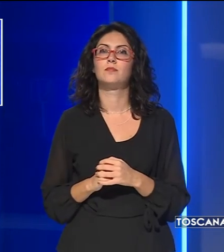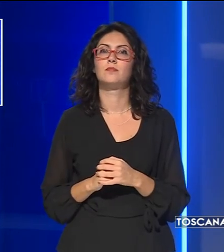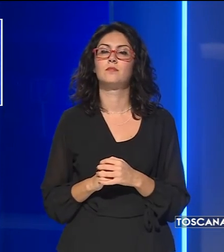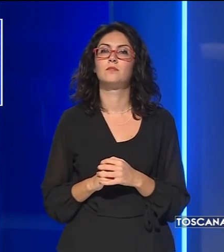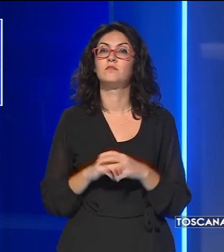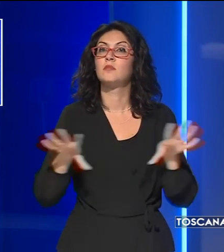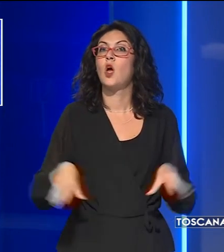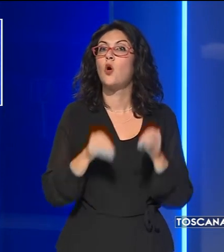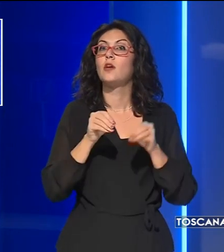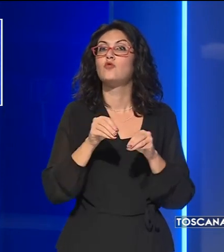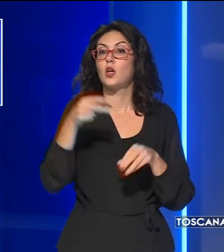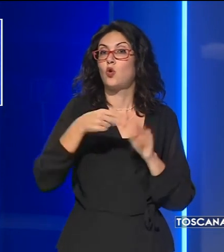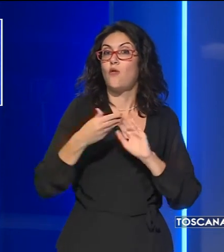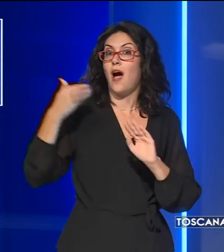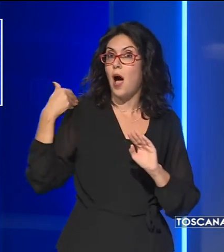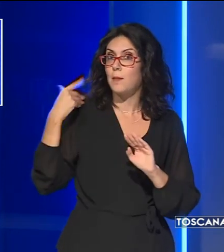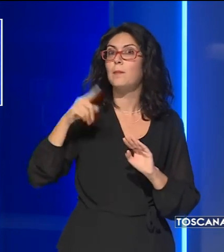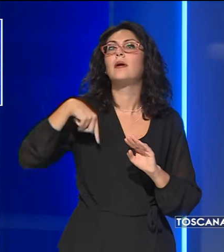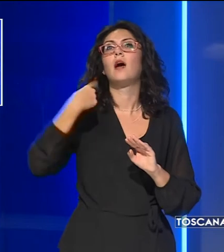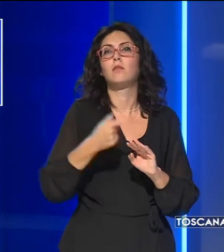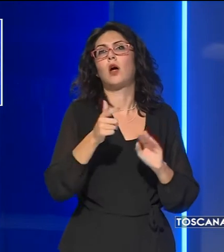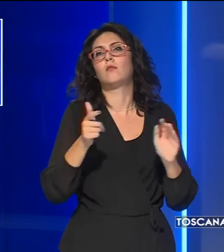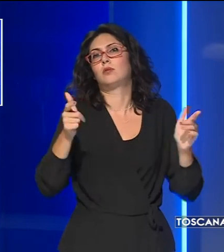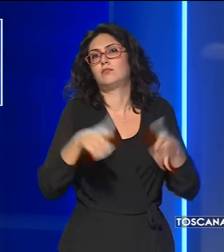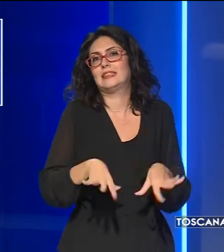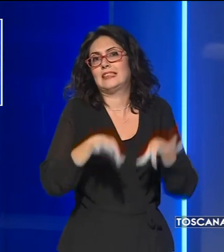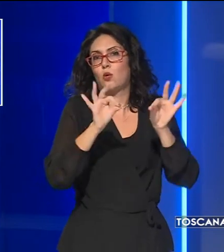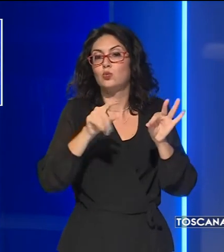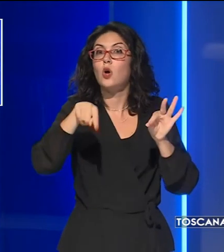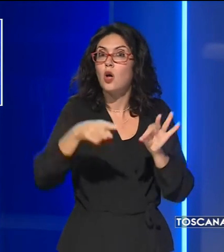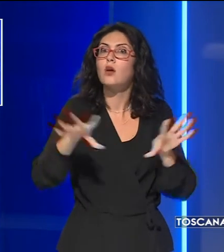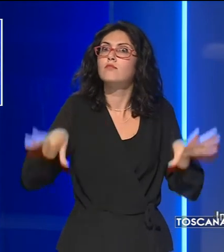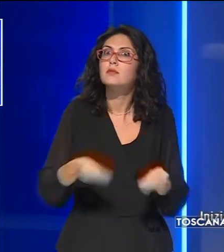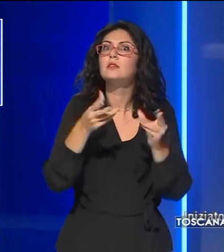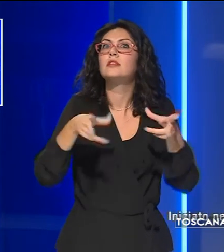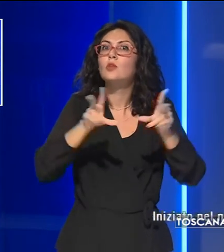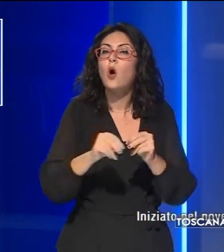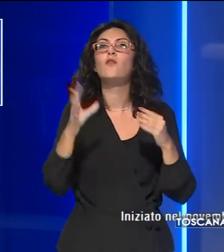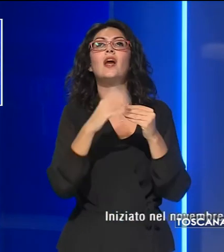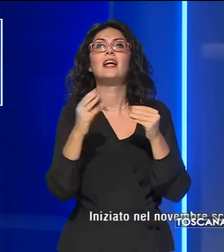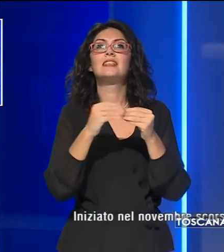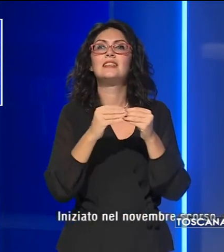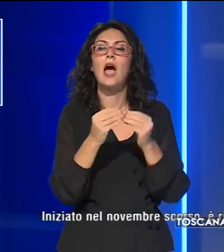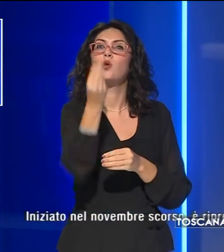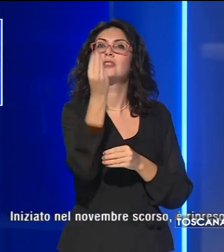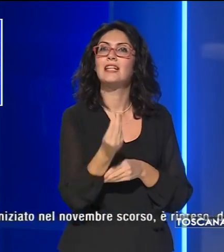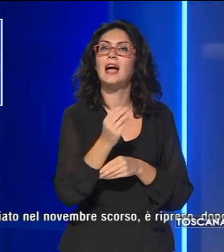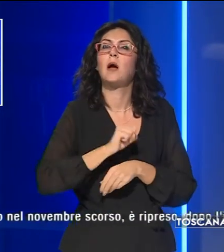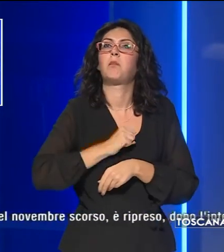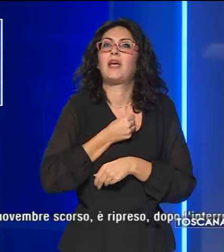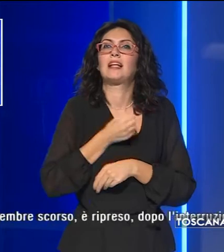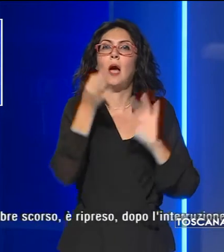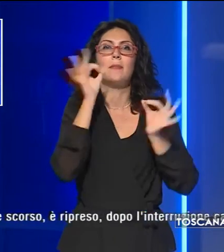Iniziato nel novembre scorso e ripreso dopo l'interruzione causa Covid il restauro della pietà di Michelangelo